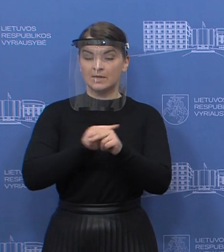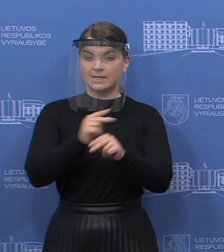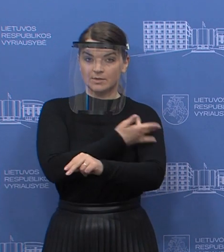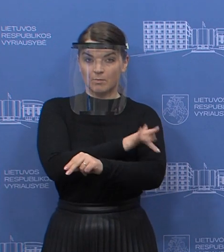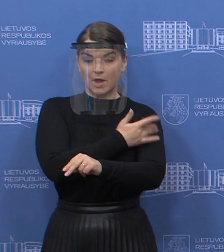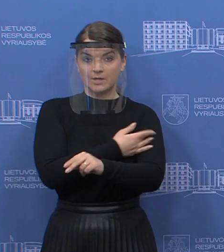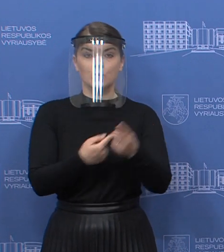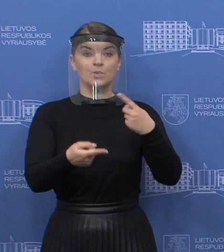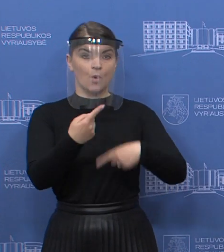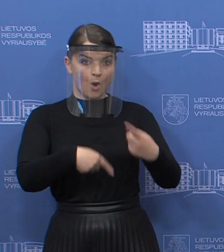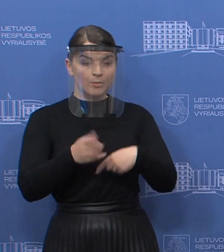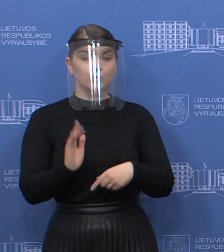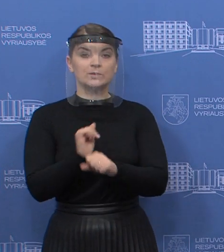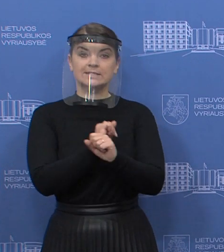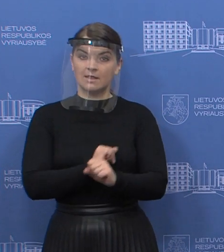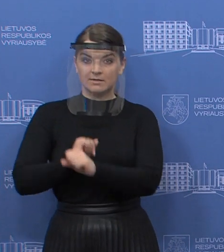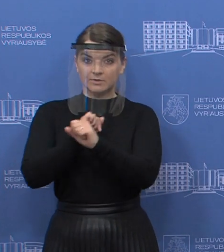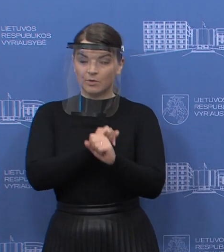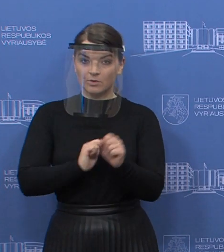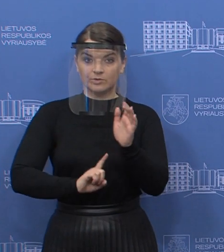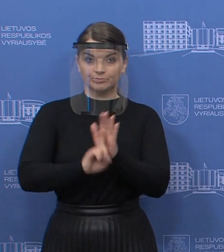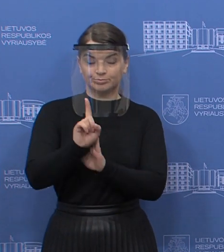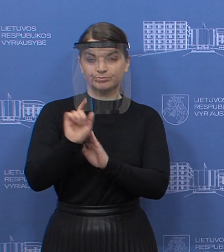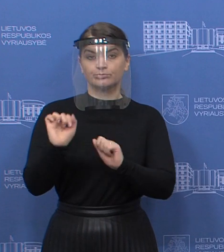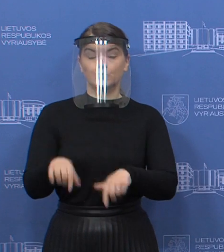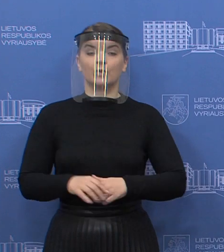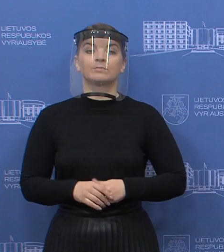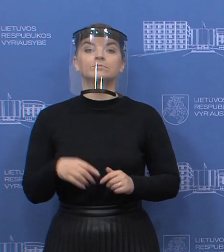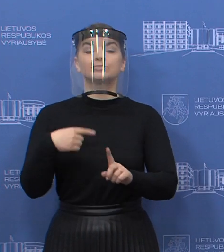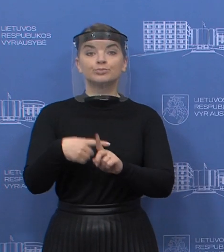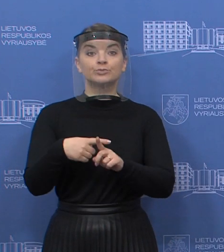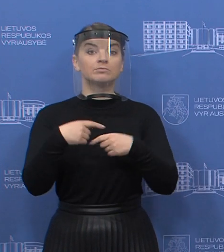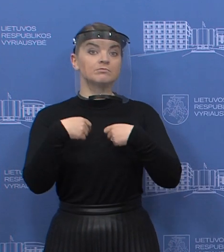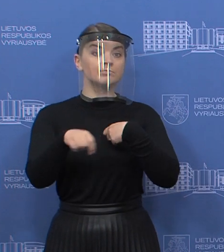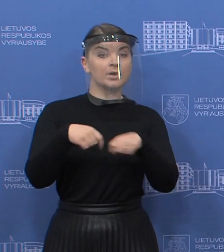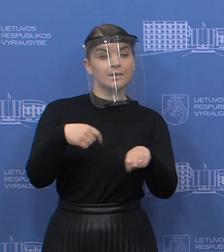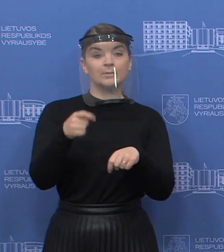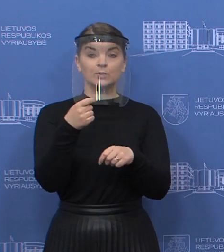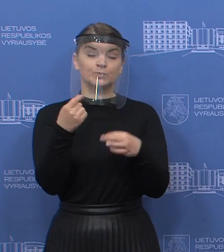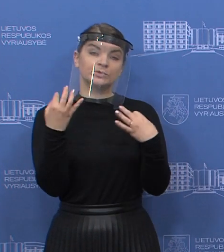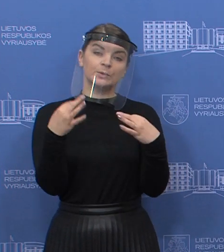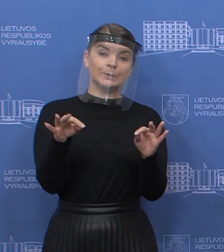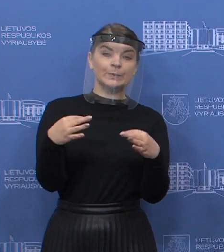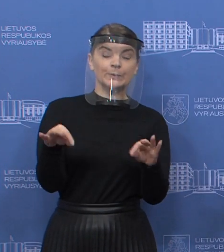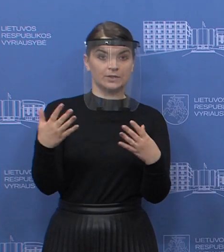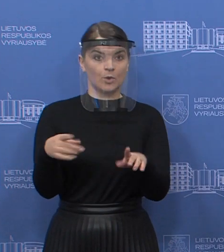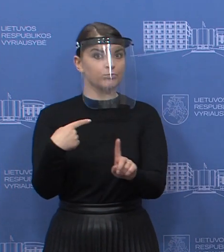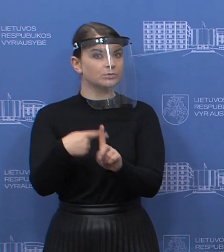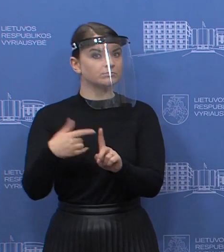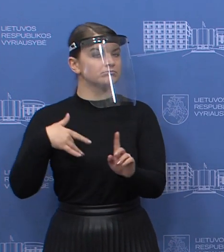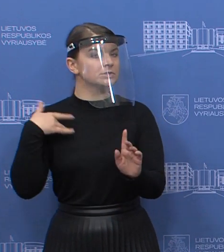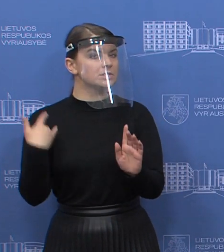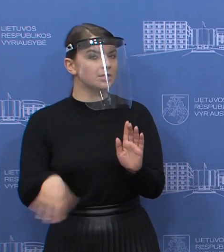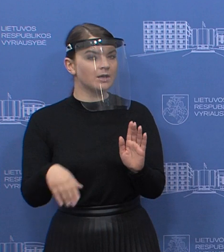teikančių sanatorijų veiklą. Iš esmės atpalaiduota yra visa priekyba, vėlgi laikantis griežtų saugumo